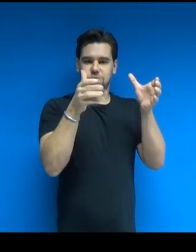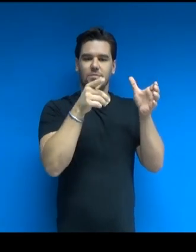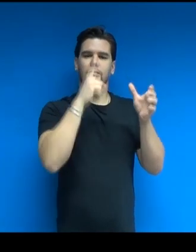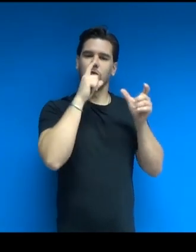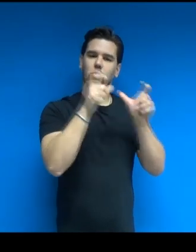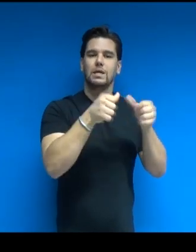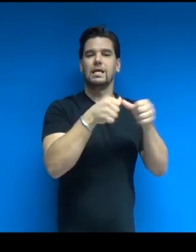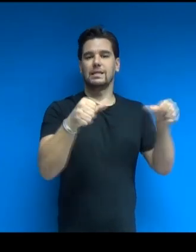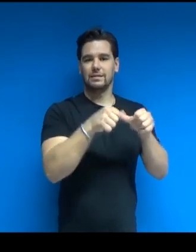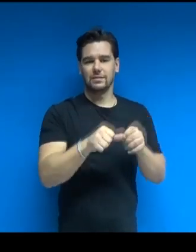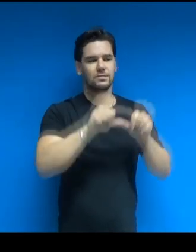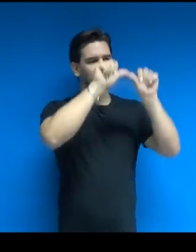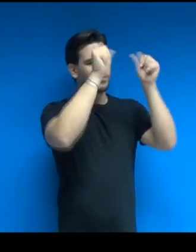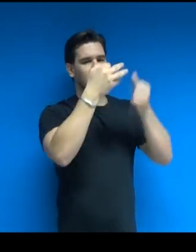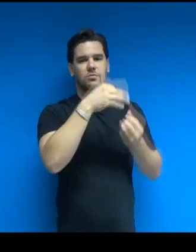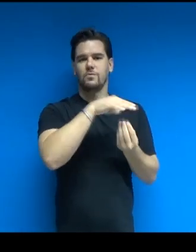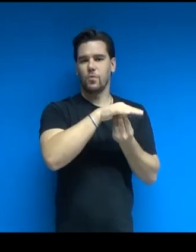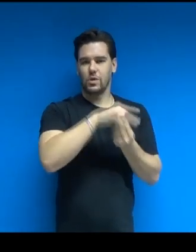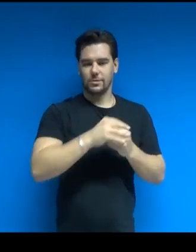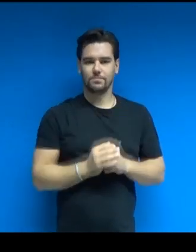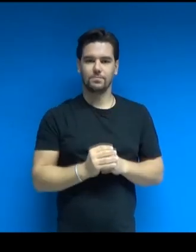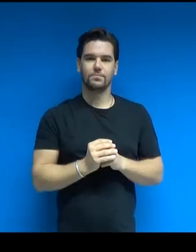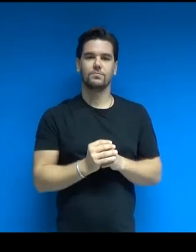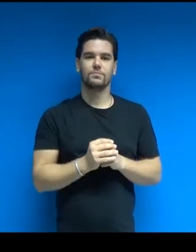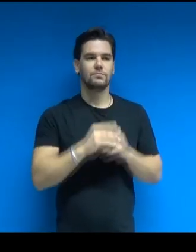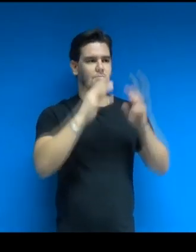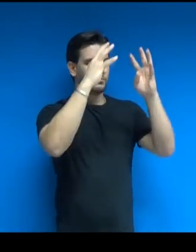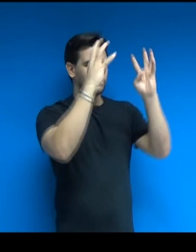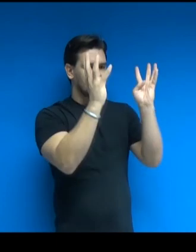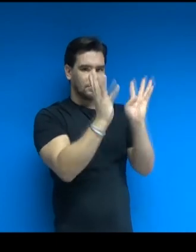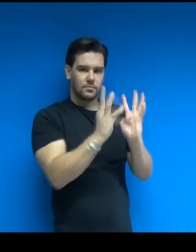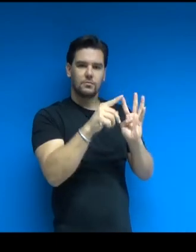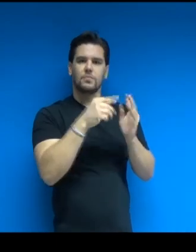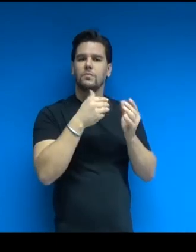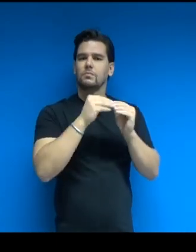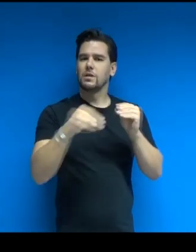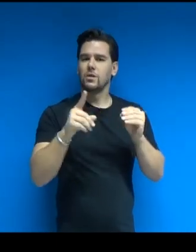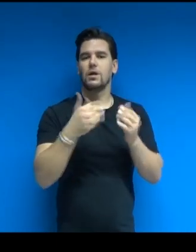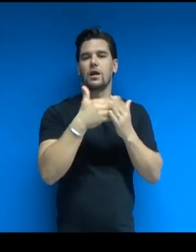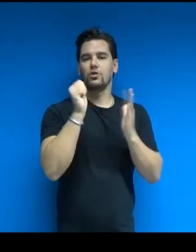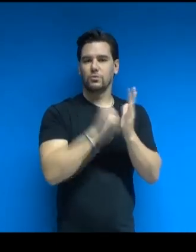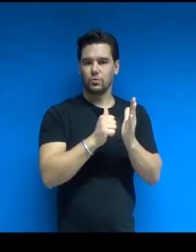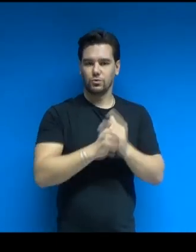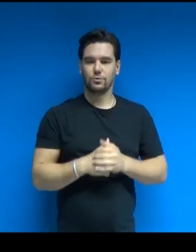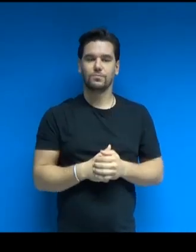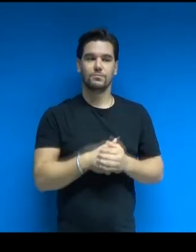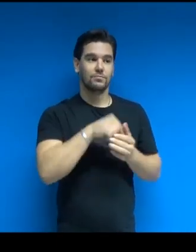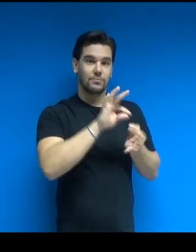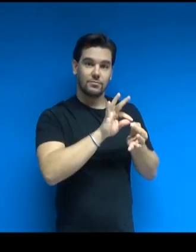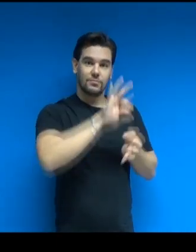solcato da costoloni in calcestruzzo armato. La torre raggiunge un'altezza